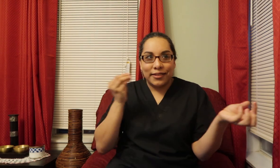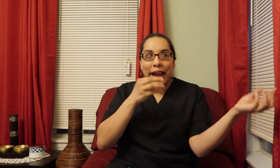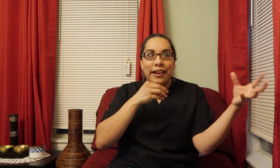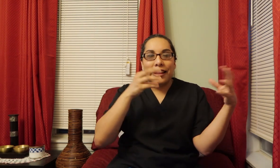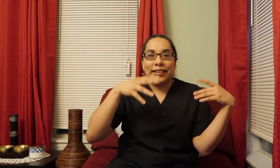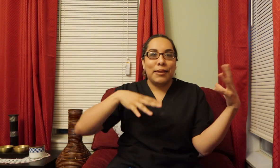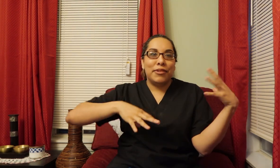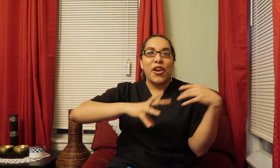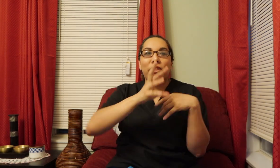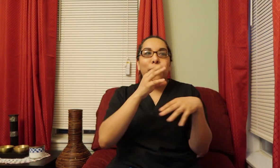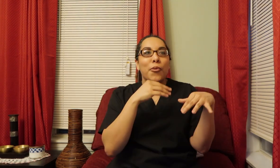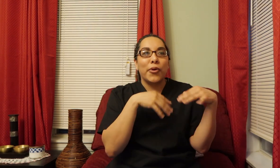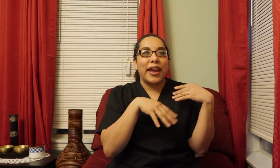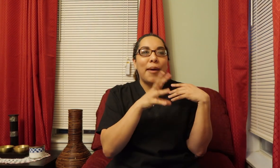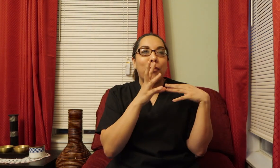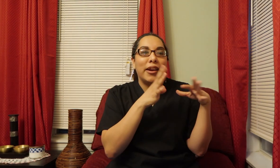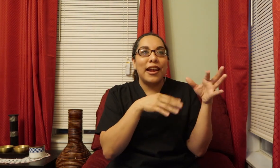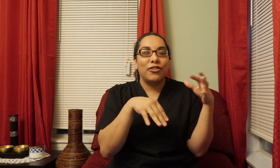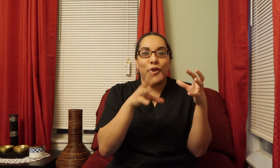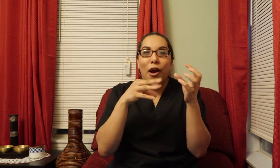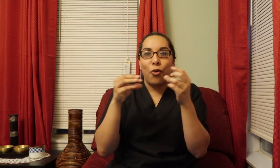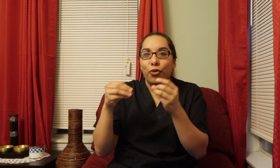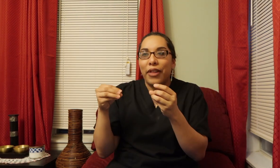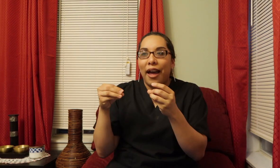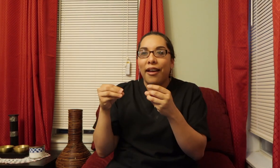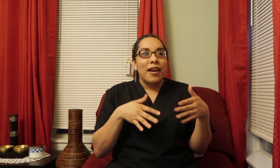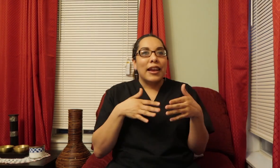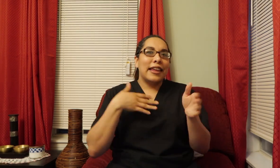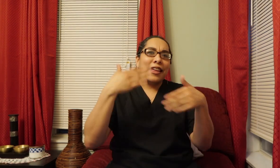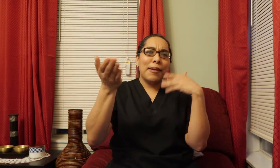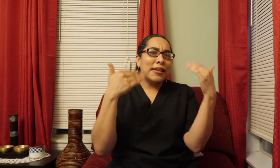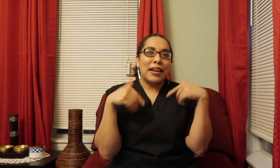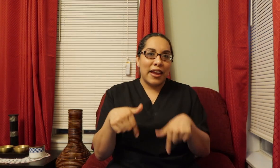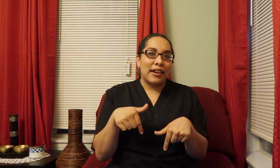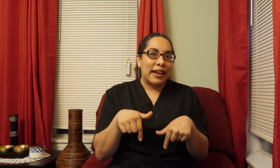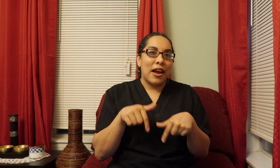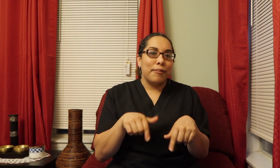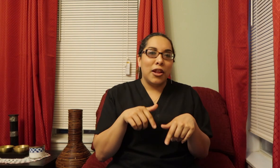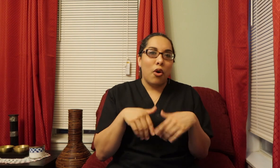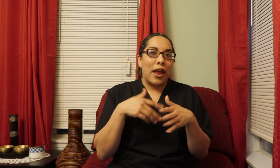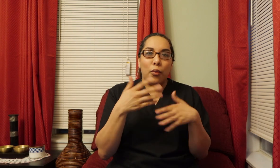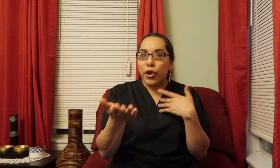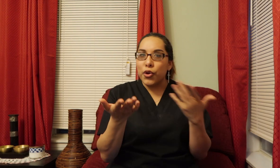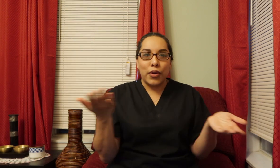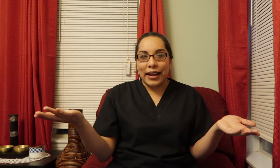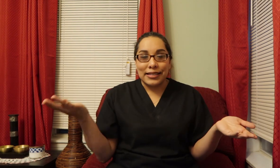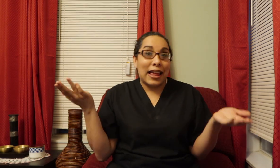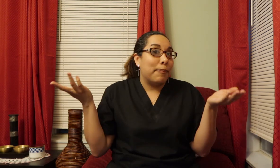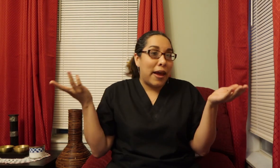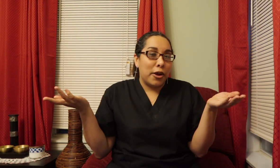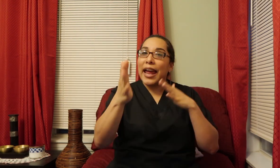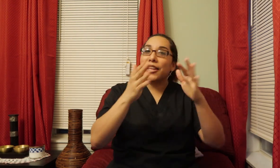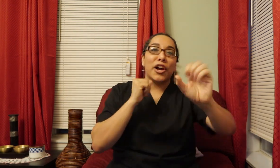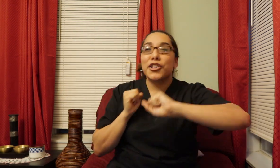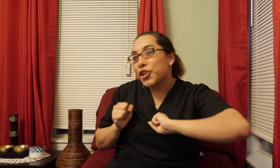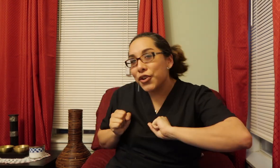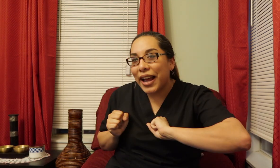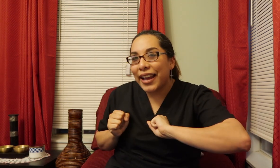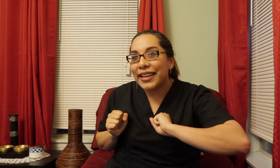it's kind of Like the same thing Ya tú como Que era poner la historia junta Like déjenme saber Like down below Like what do you guys Like better I like talking to you guys